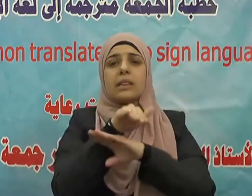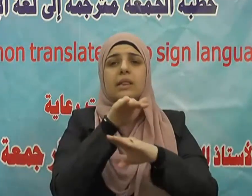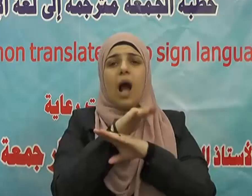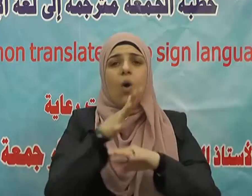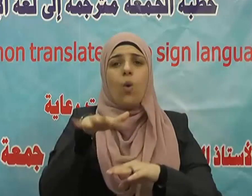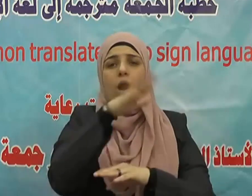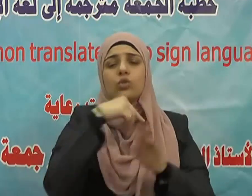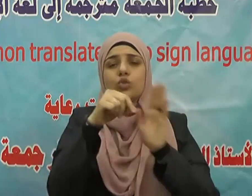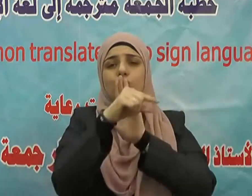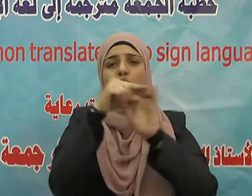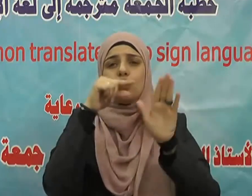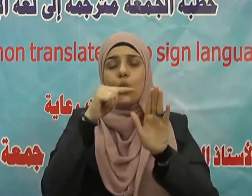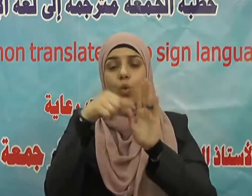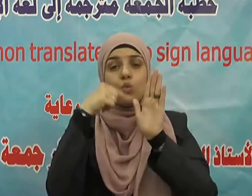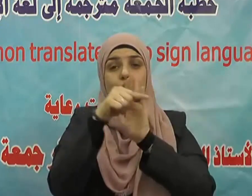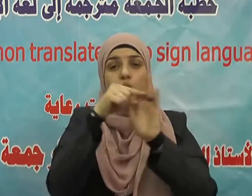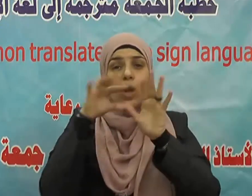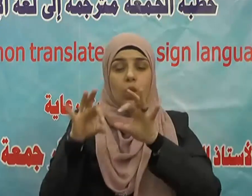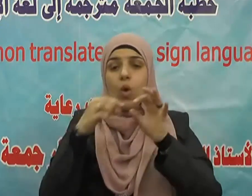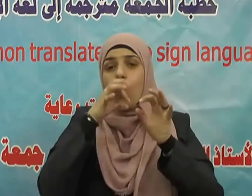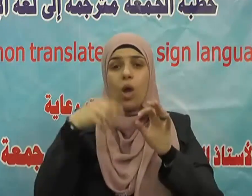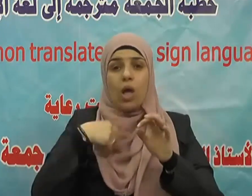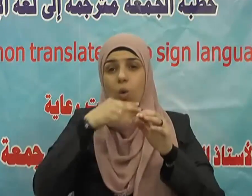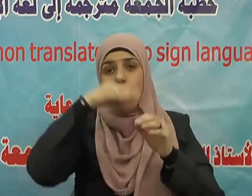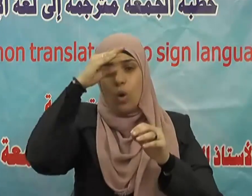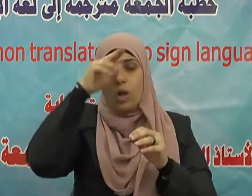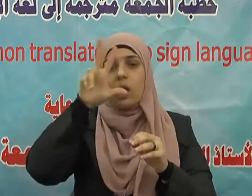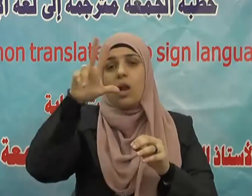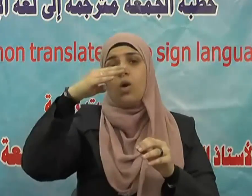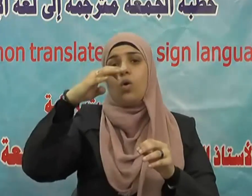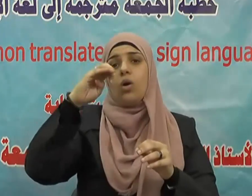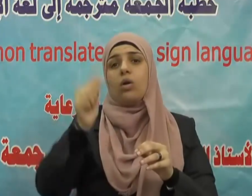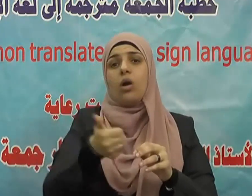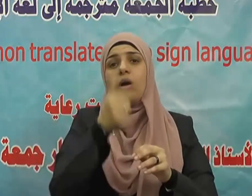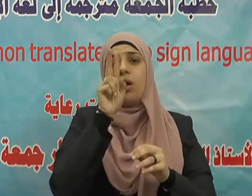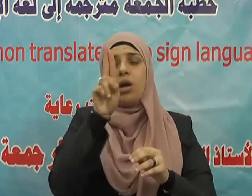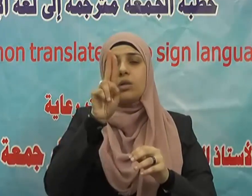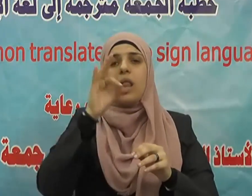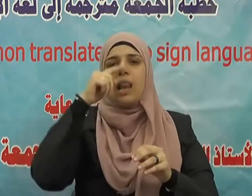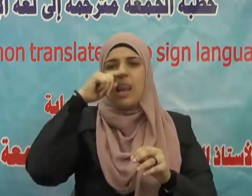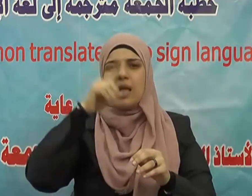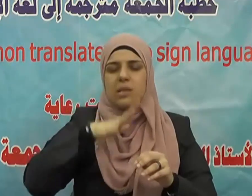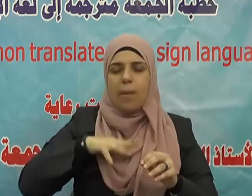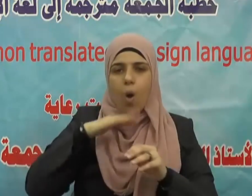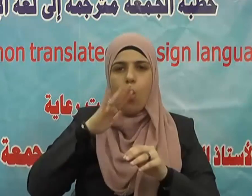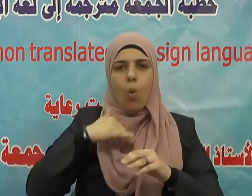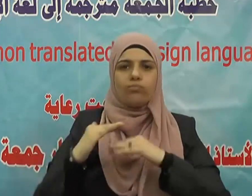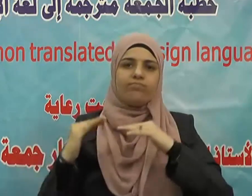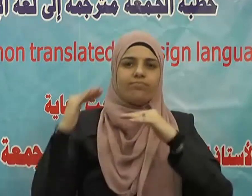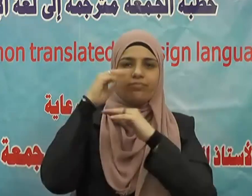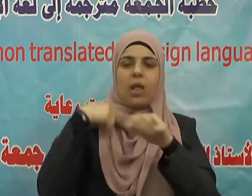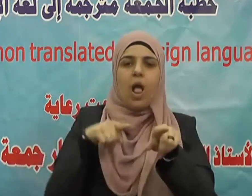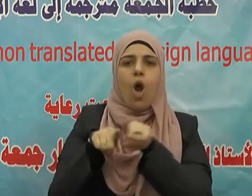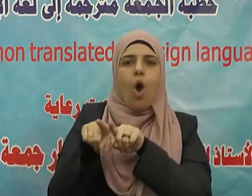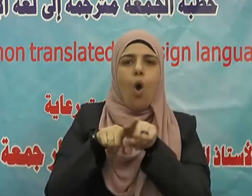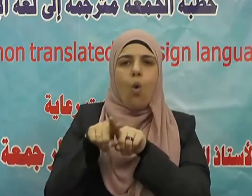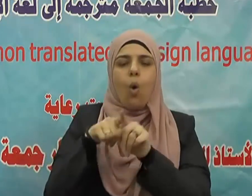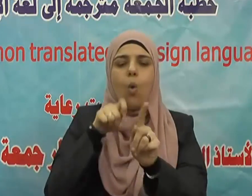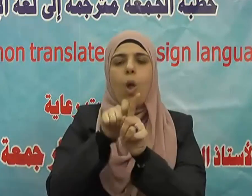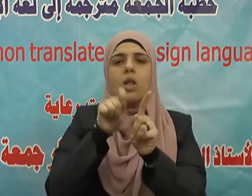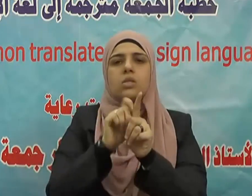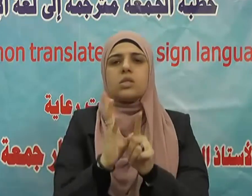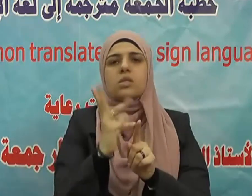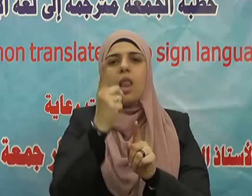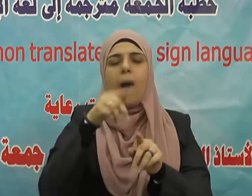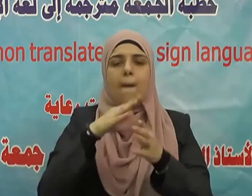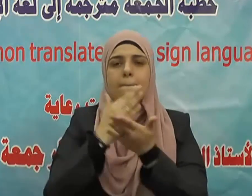تضحكون فلهو أثقل في الميزان يوم القيامة من أحد أقول قولي هذا